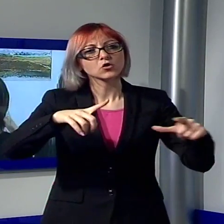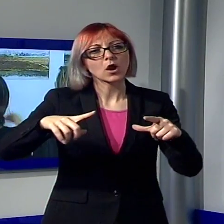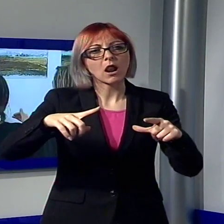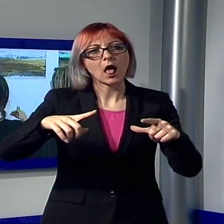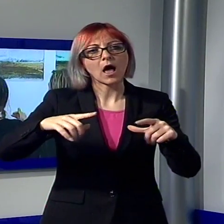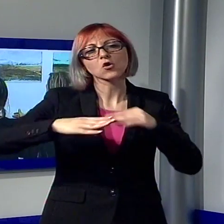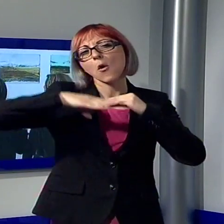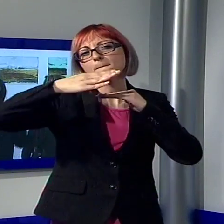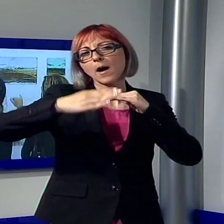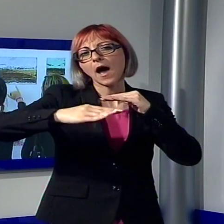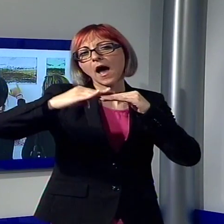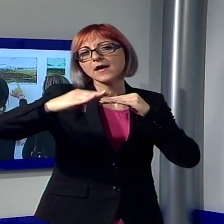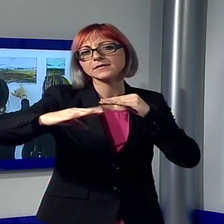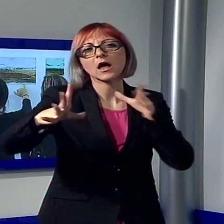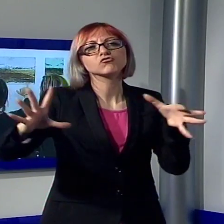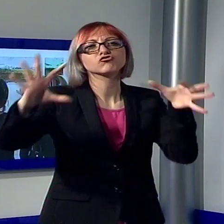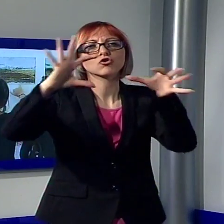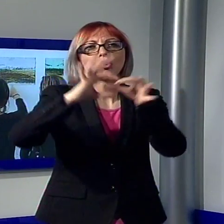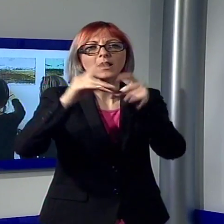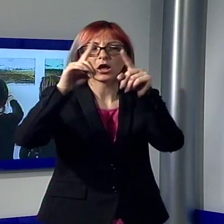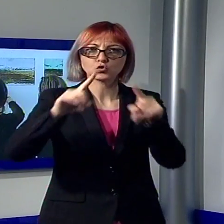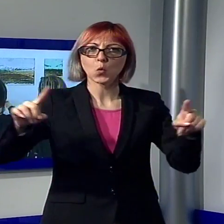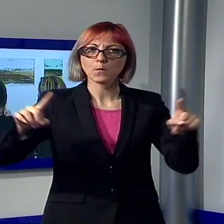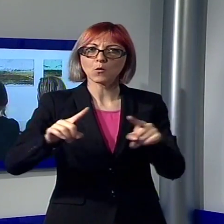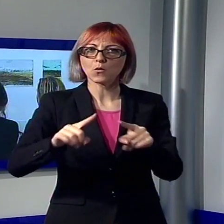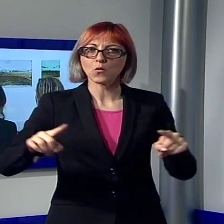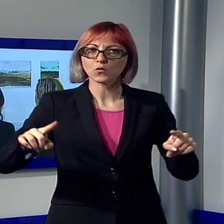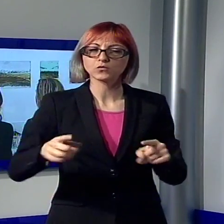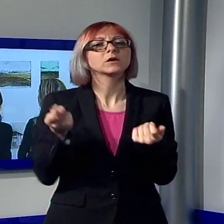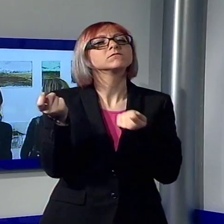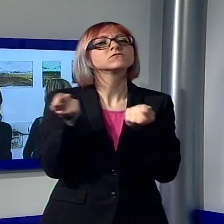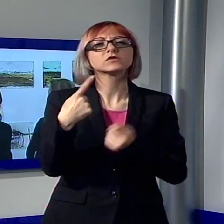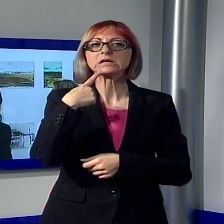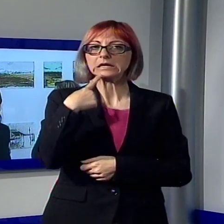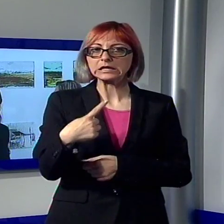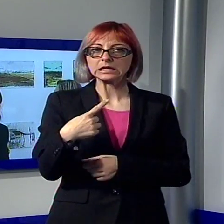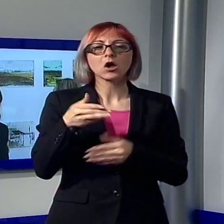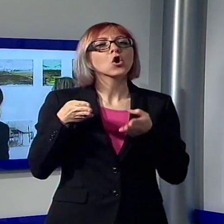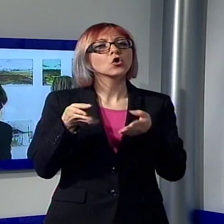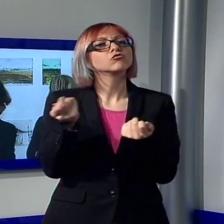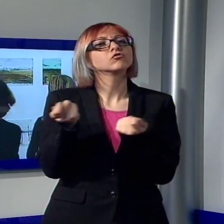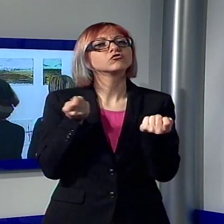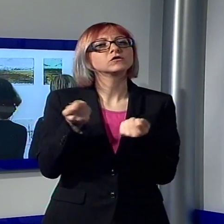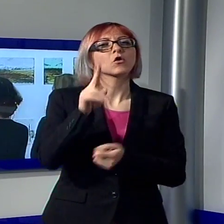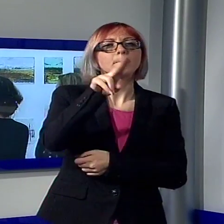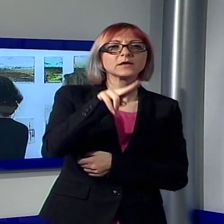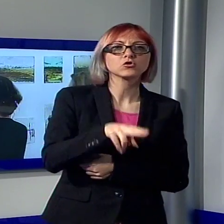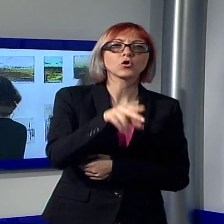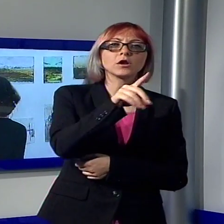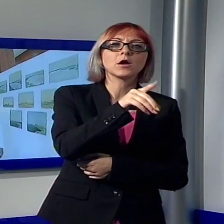musicale, sotto la guida della Commissione Artistico-Scientifica composta, fra gli altri, dai pittori Brunello Baldi e Maurizio